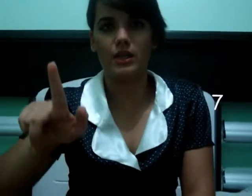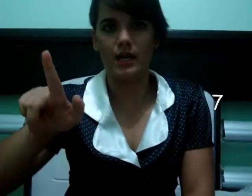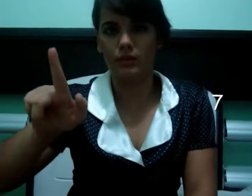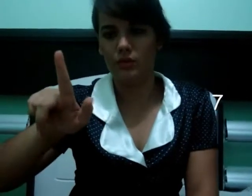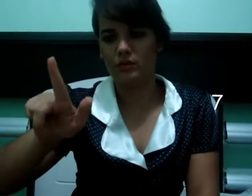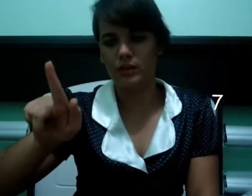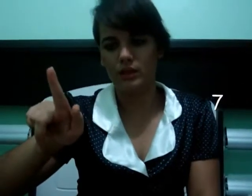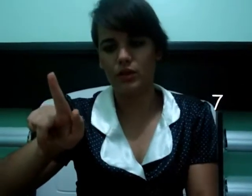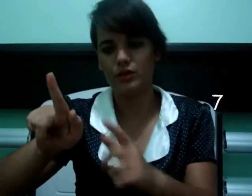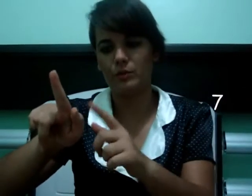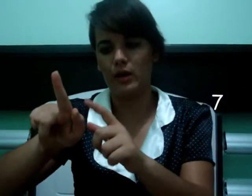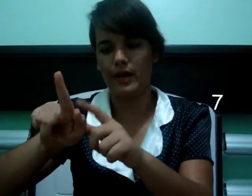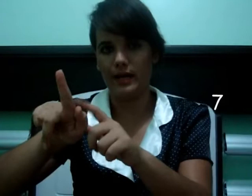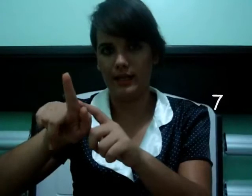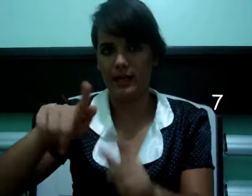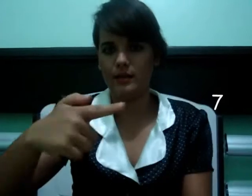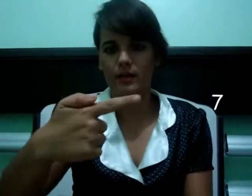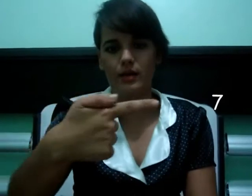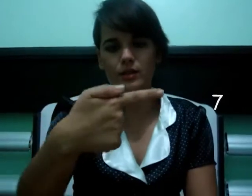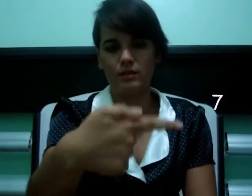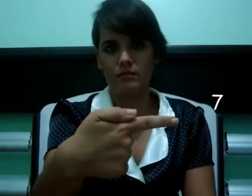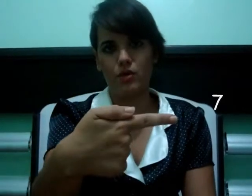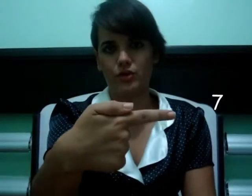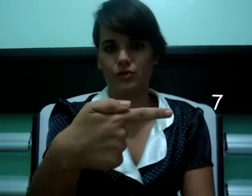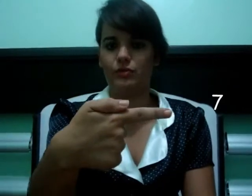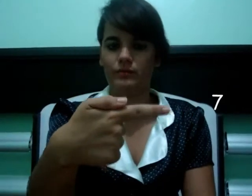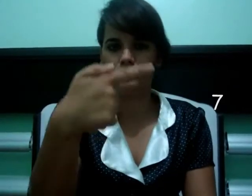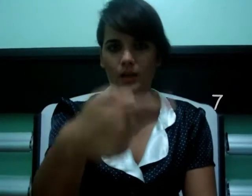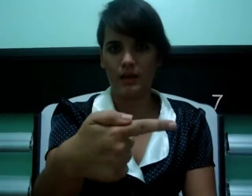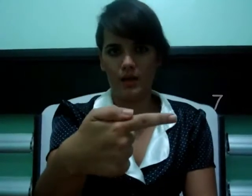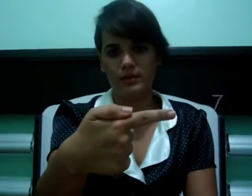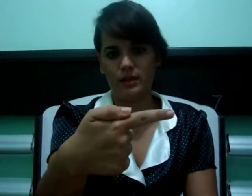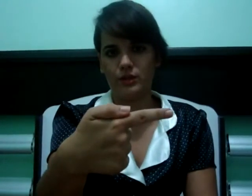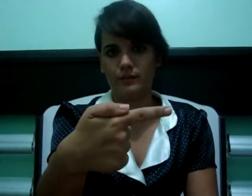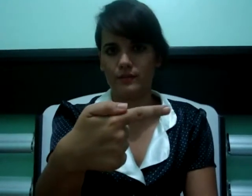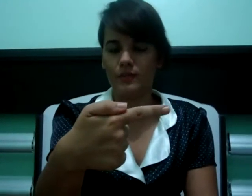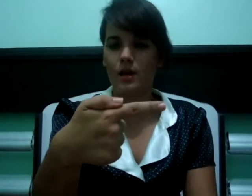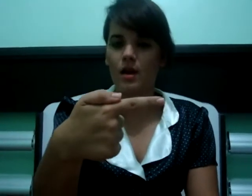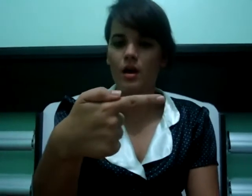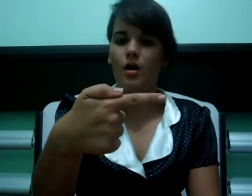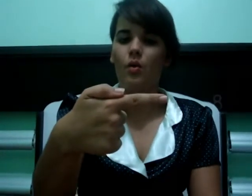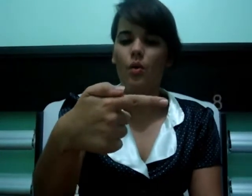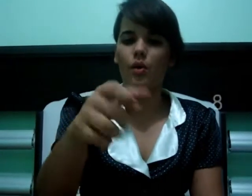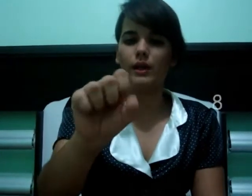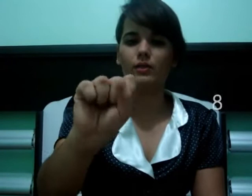indicador, encosto o polegar nele e mostro. Que é o 7. O 8